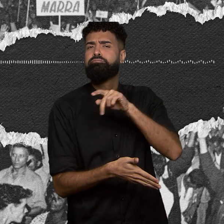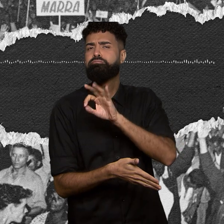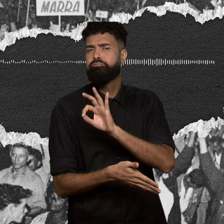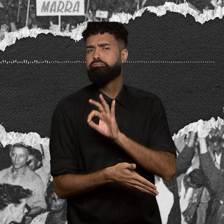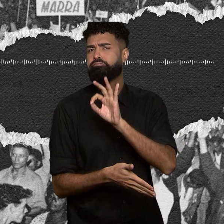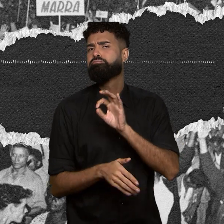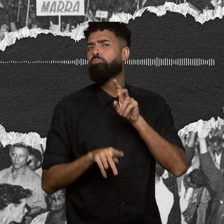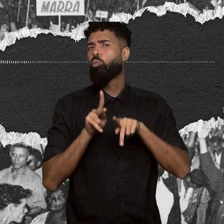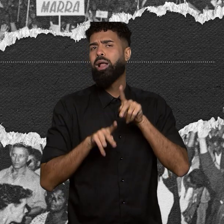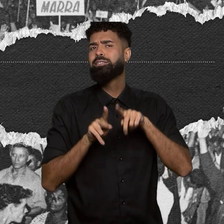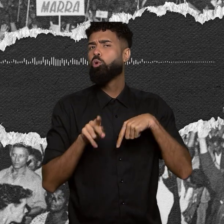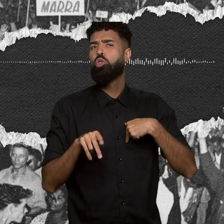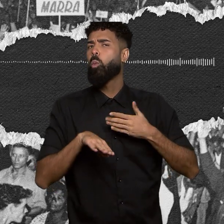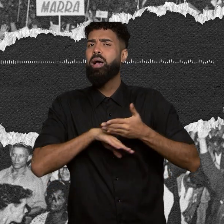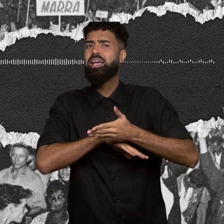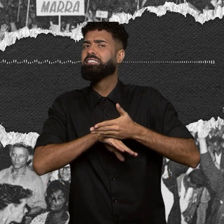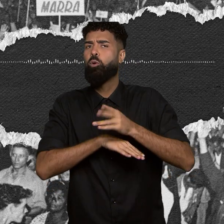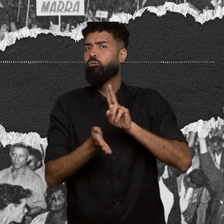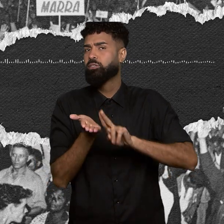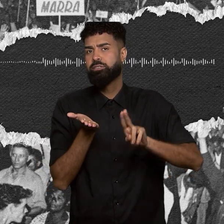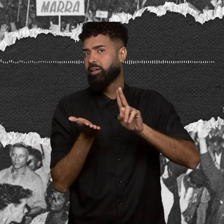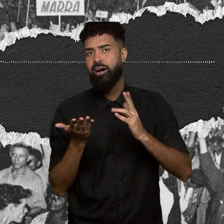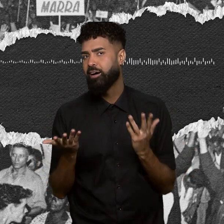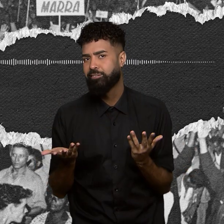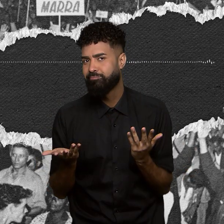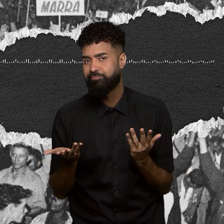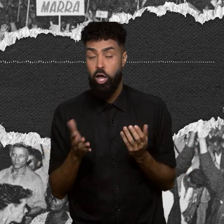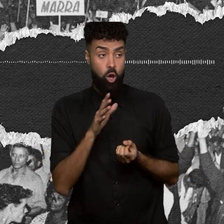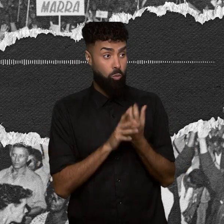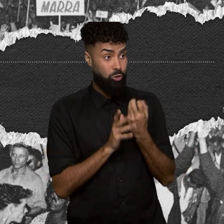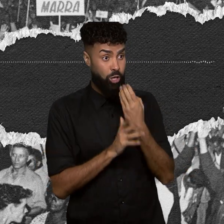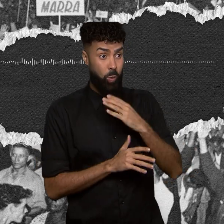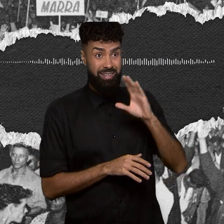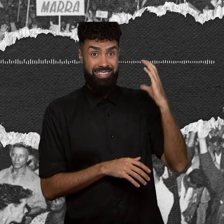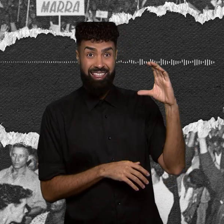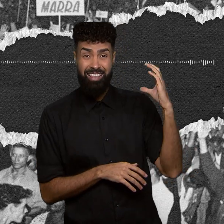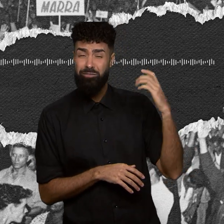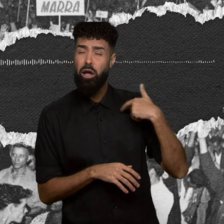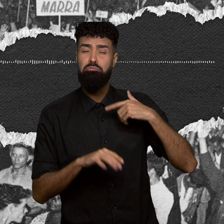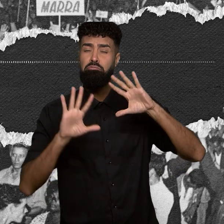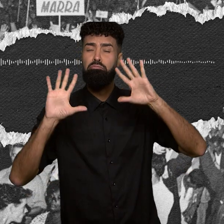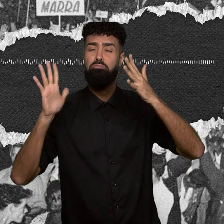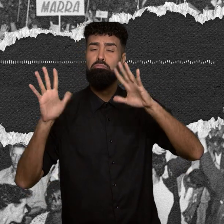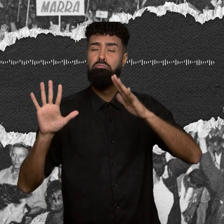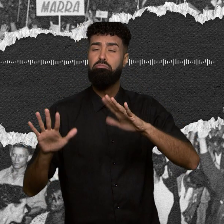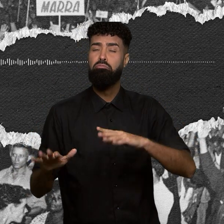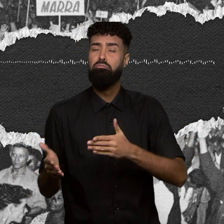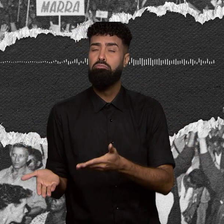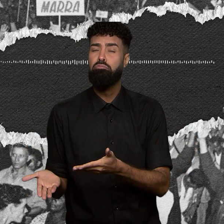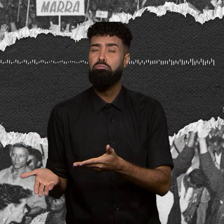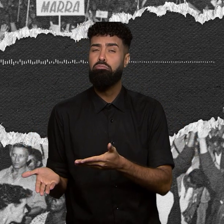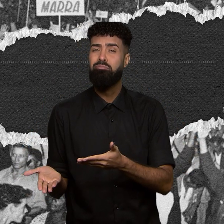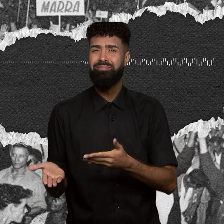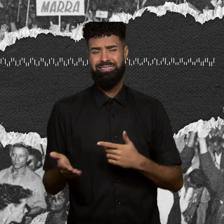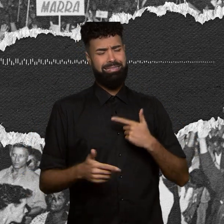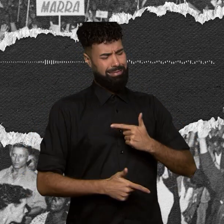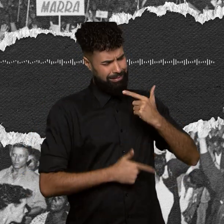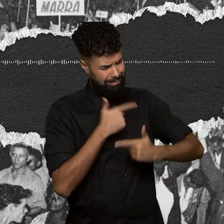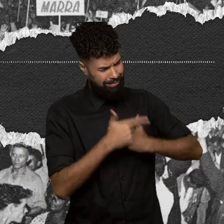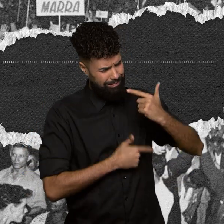longe das universidades e a produção científica embaixo de escombros. Batalhas travadas para ensinar a aprender a ler muito